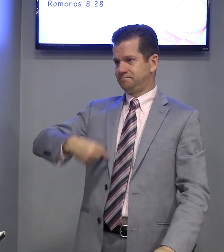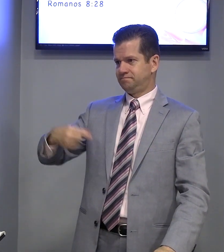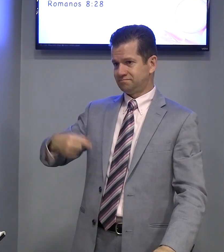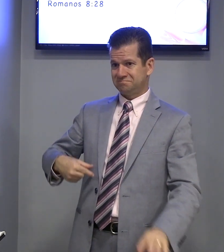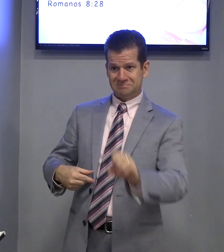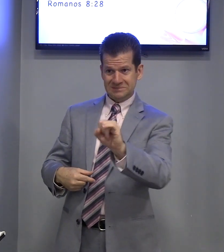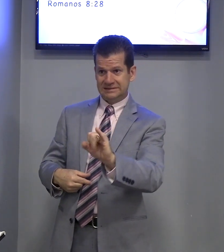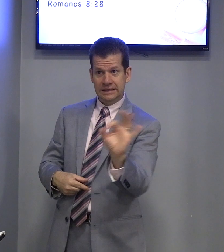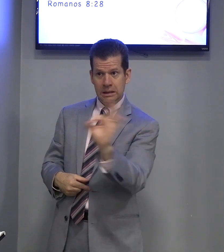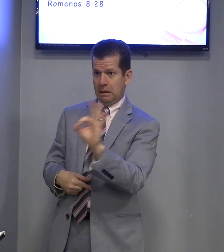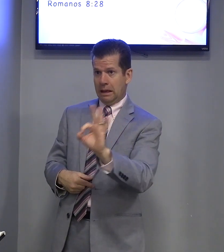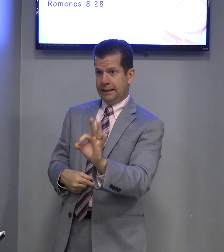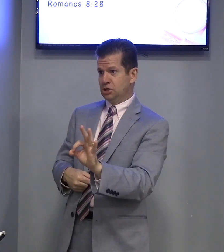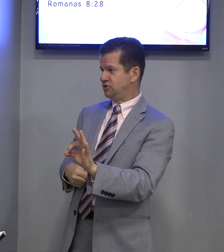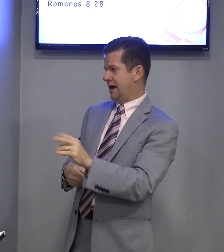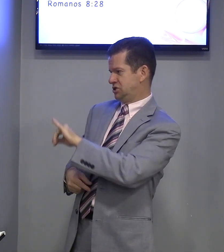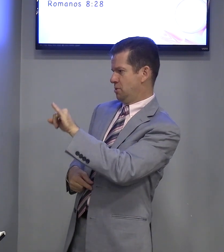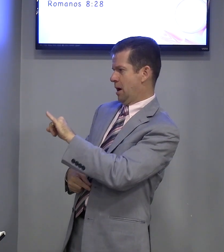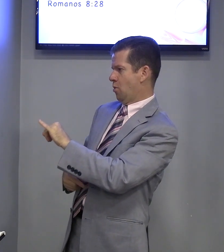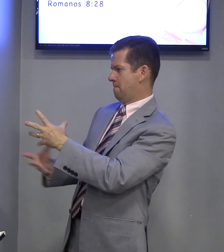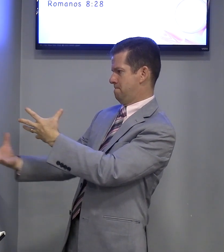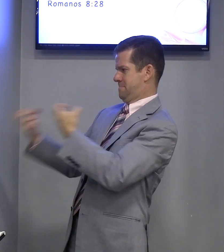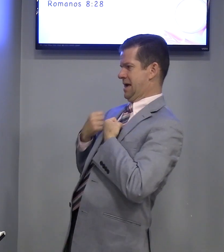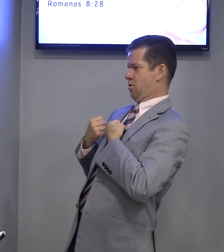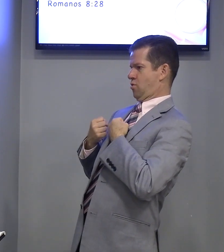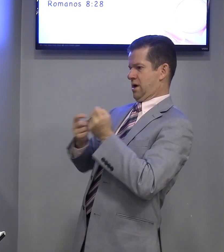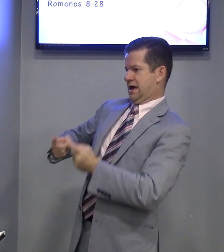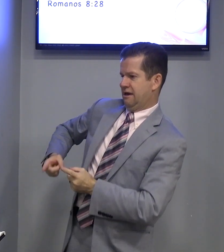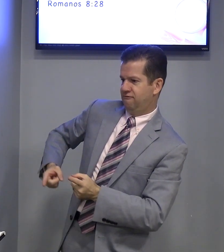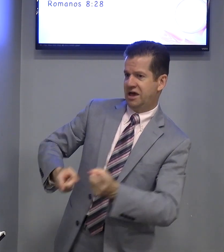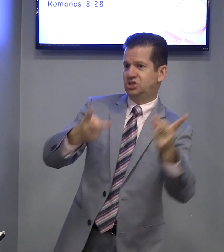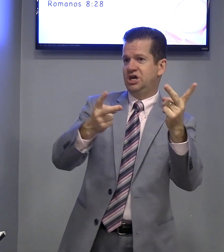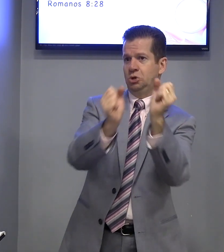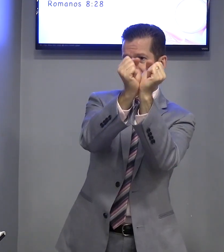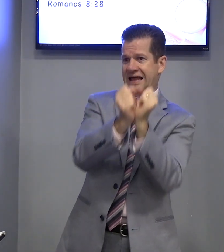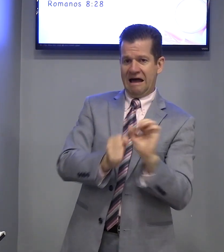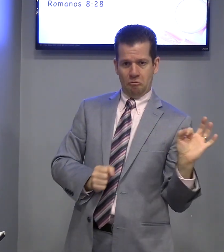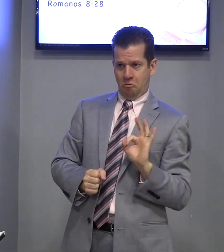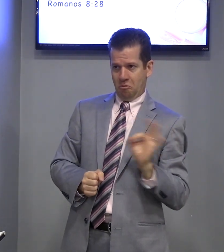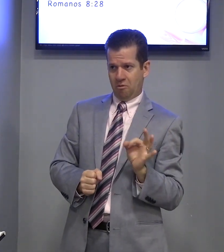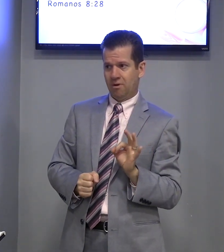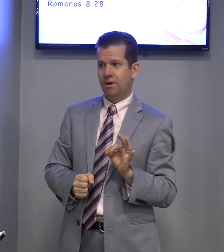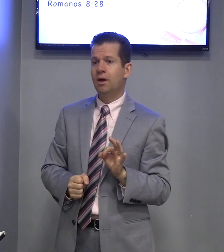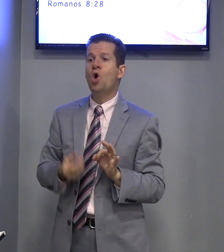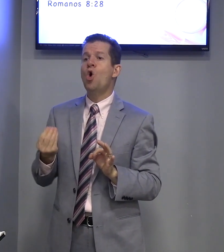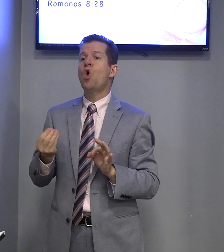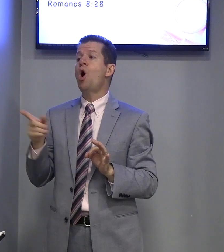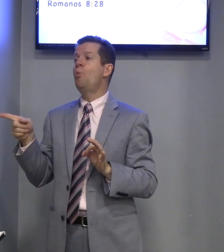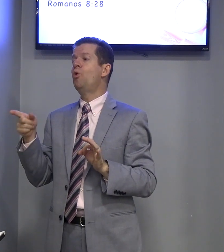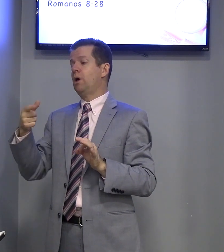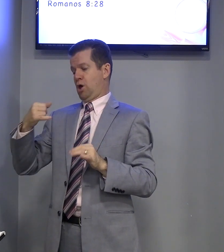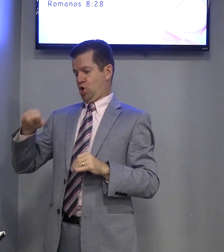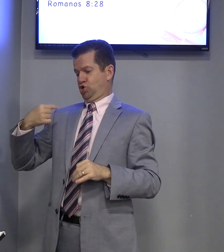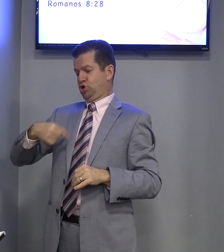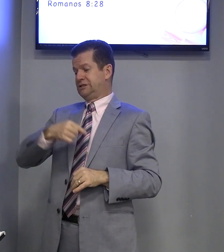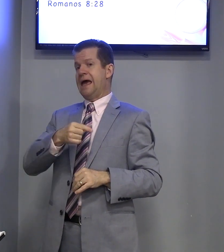se não tivesse o irmão pego, vendido e salvo, como José